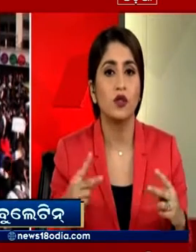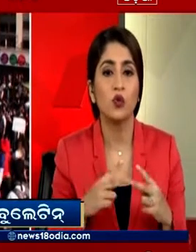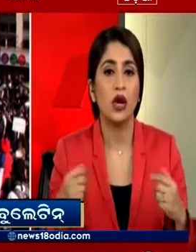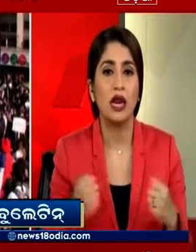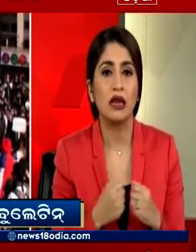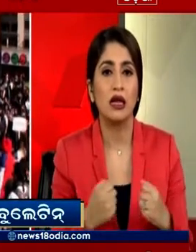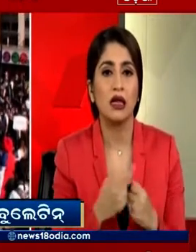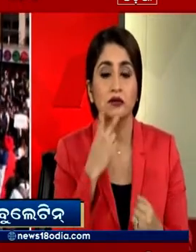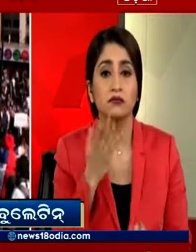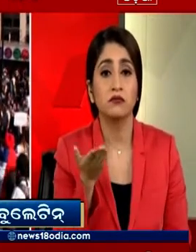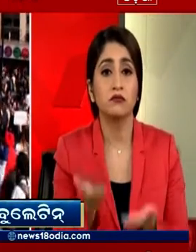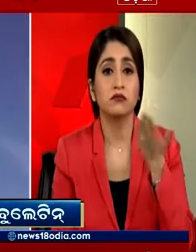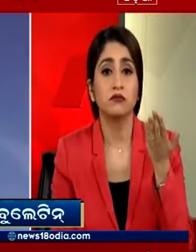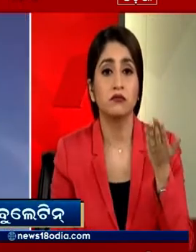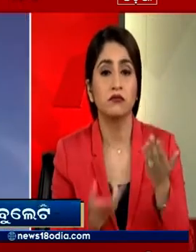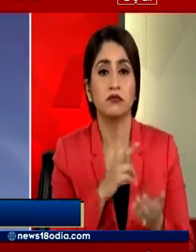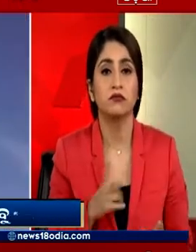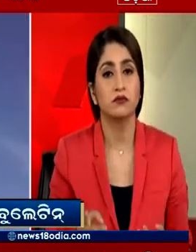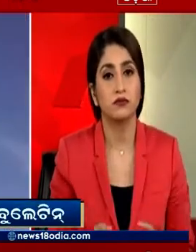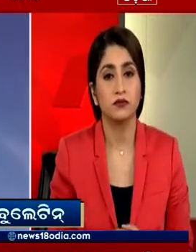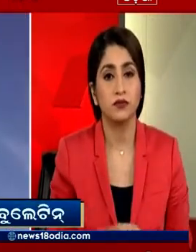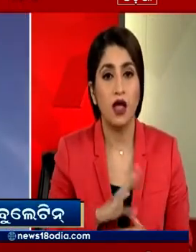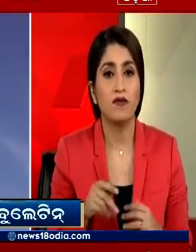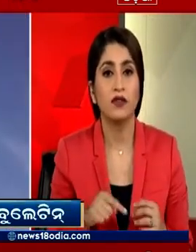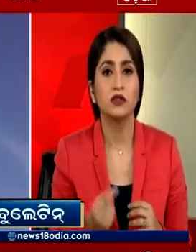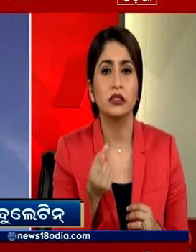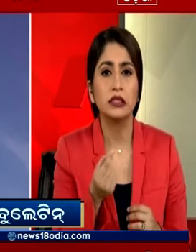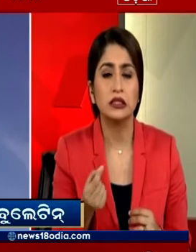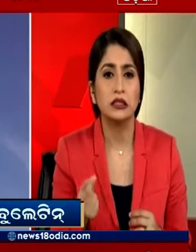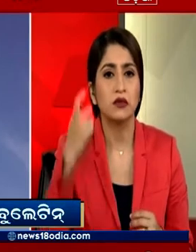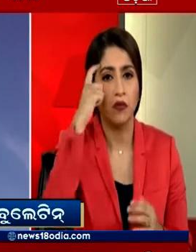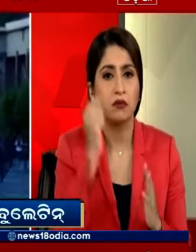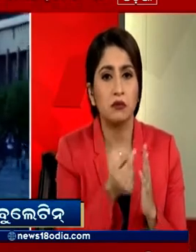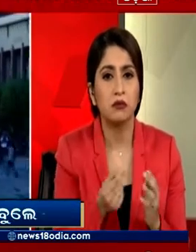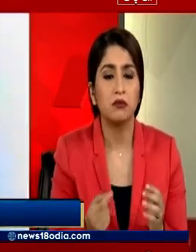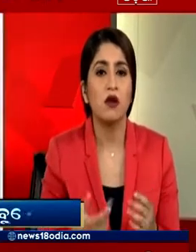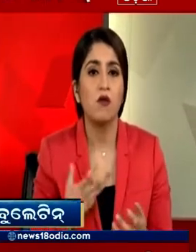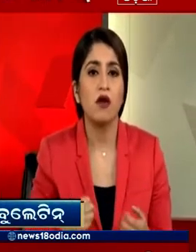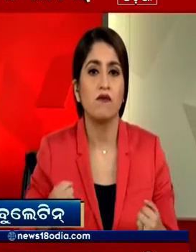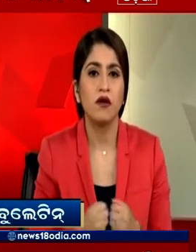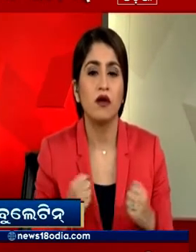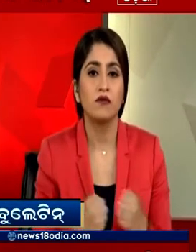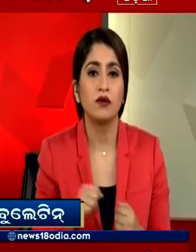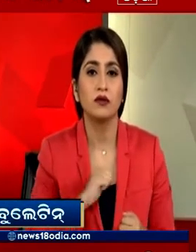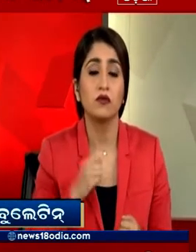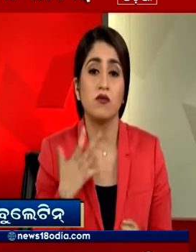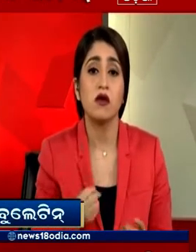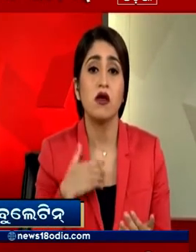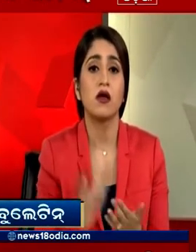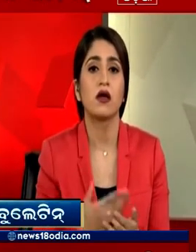रही खाई जैसे मुद्दे भी शामिल हो गए जिसके बाद लोग छोटे मोटे सुधारों की बजाए बड़े पैमानी पर बदलाव की